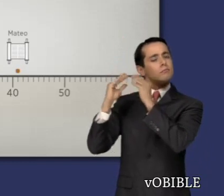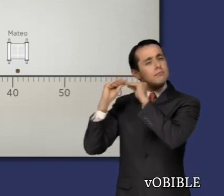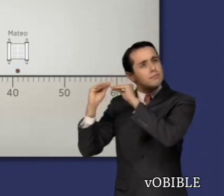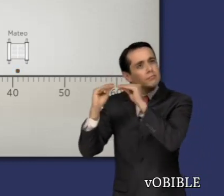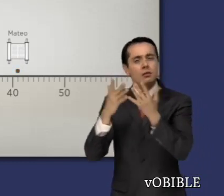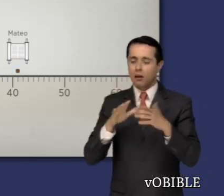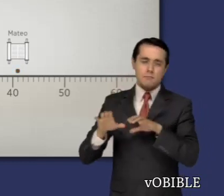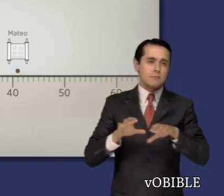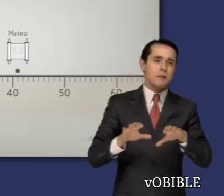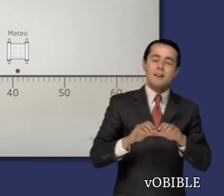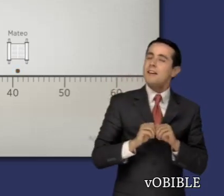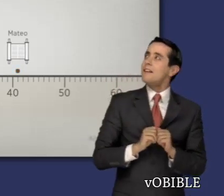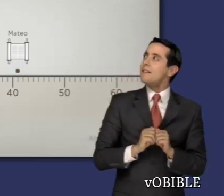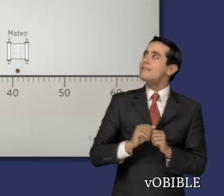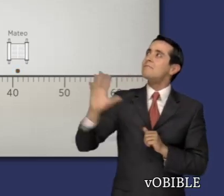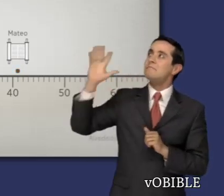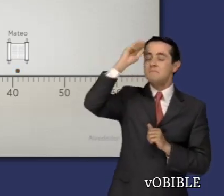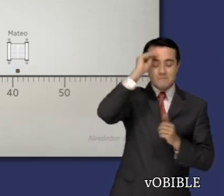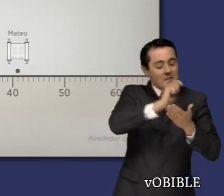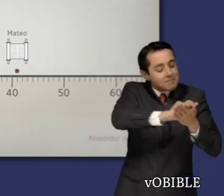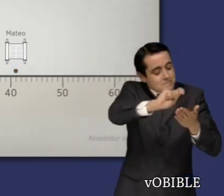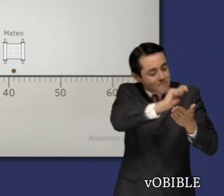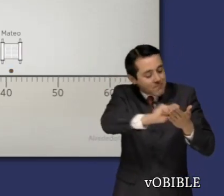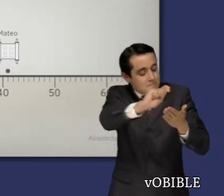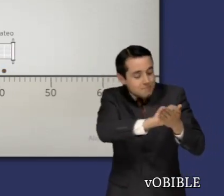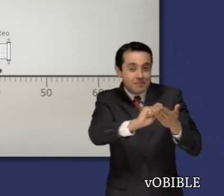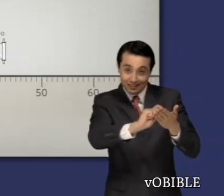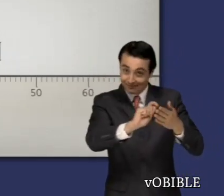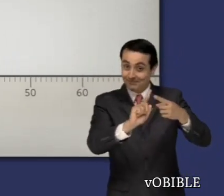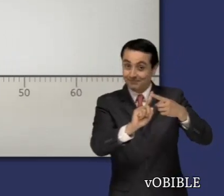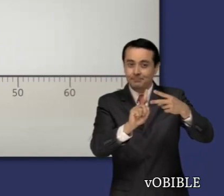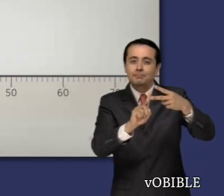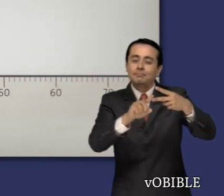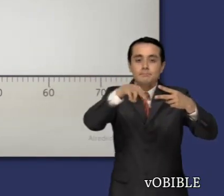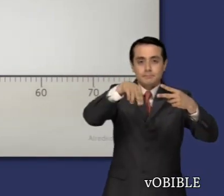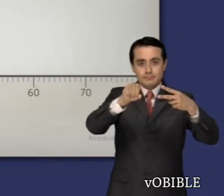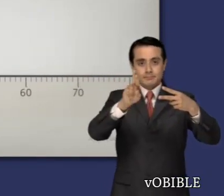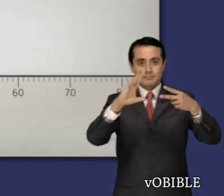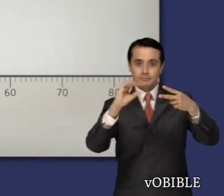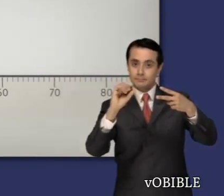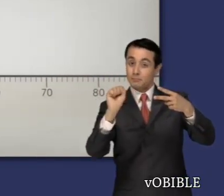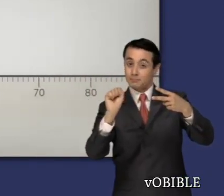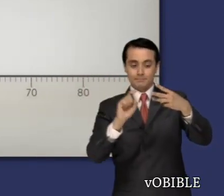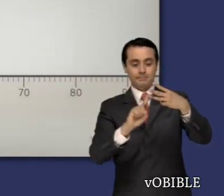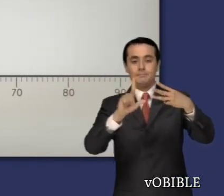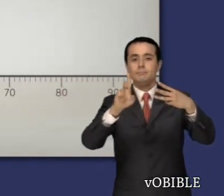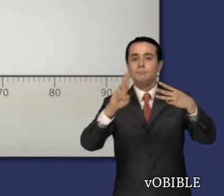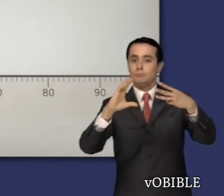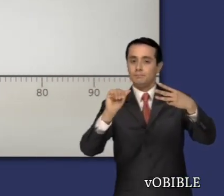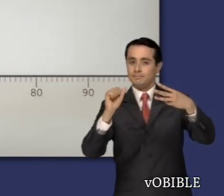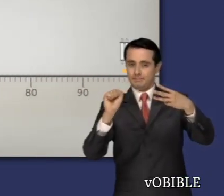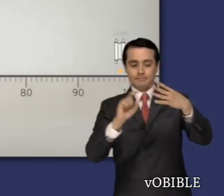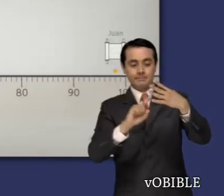enseñanzas de Jesús, cosa que hizo alrededor del año 41. Con el tiempo, su escrito llegó a formar parte de los cuatro